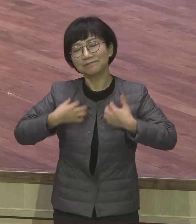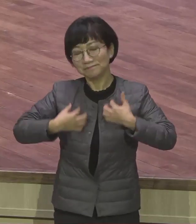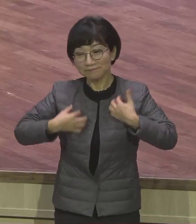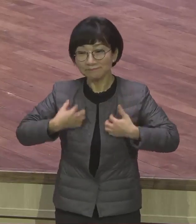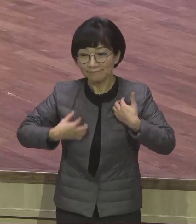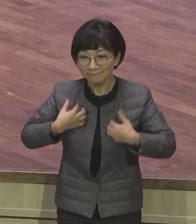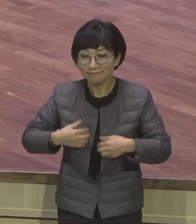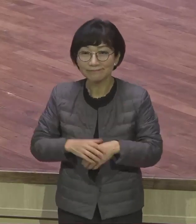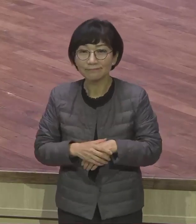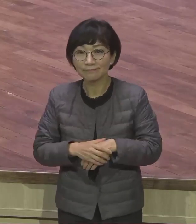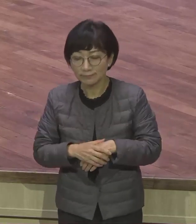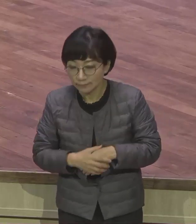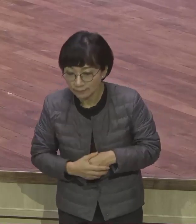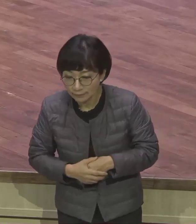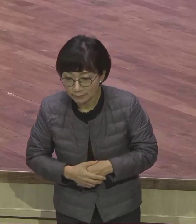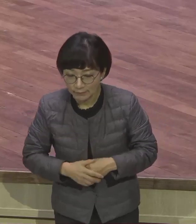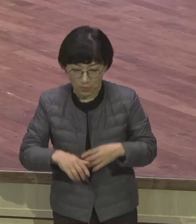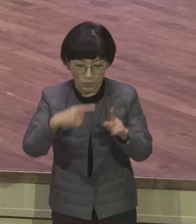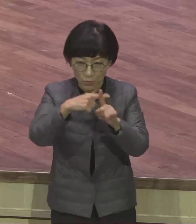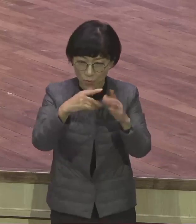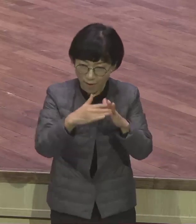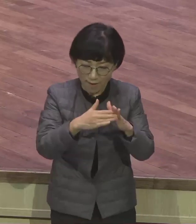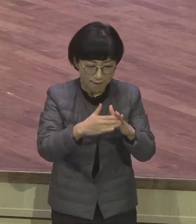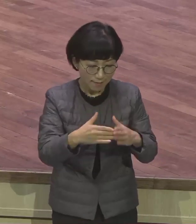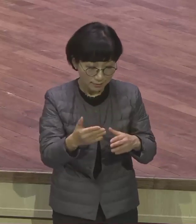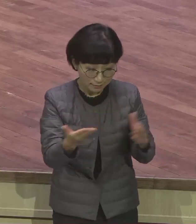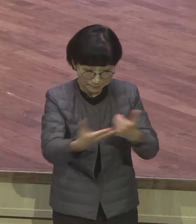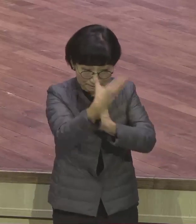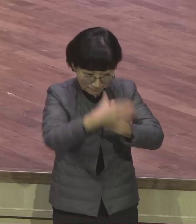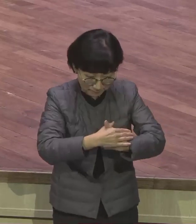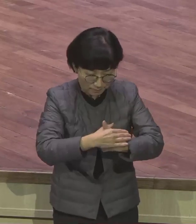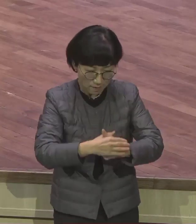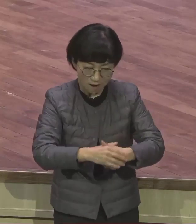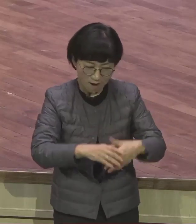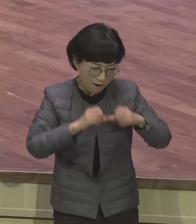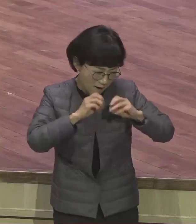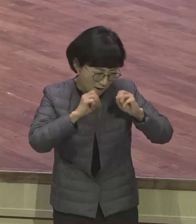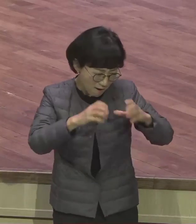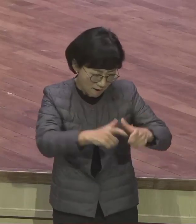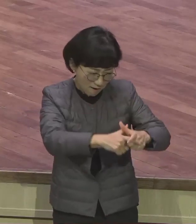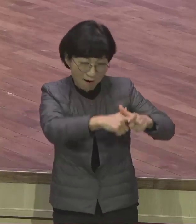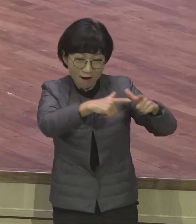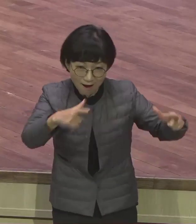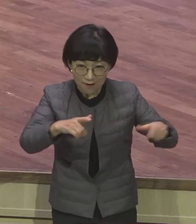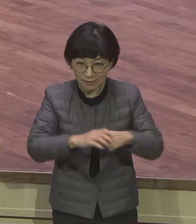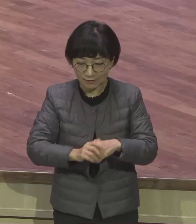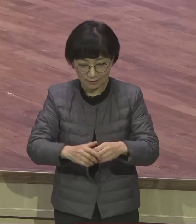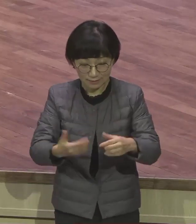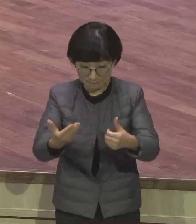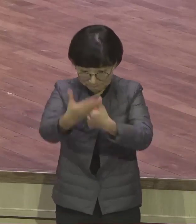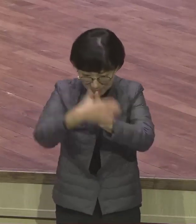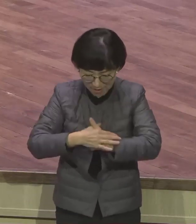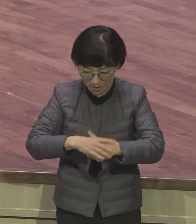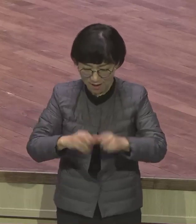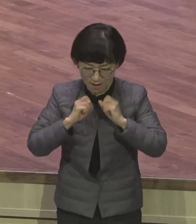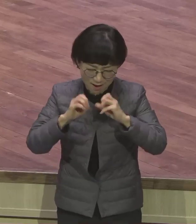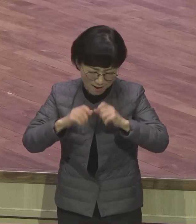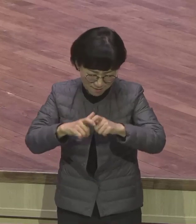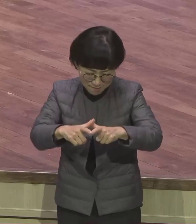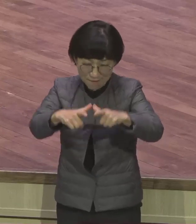지각본도 일으키고 붕식이고 기도운동 전도운동 교회 전체를 다 흔들었는데 주역이었어요. 그런데